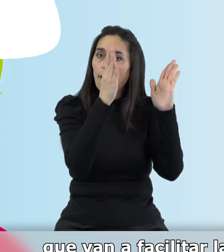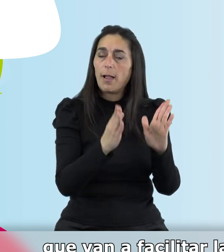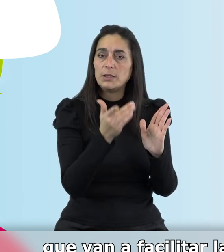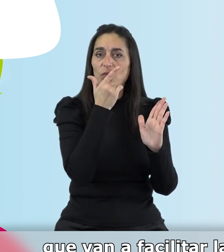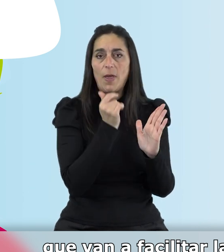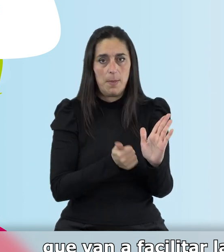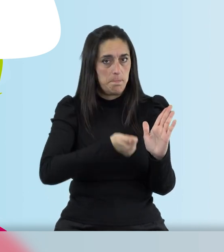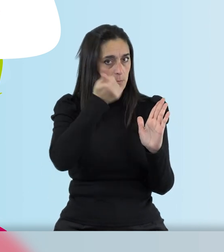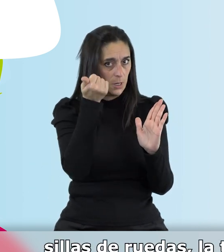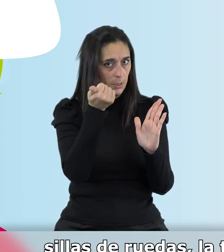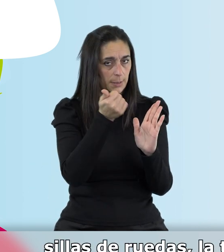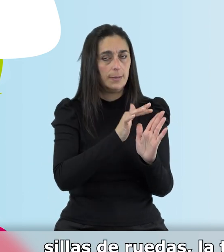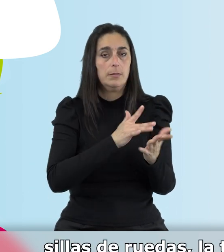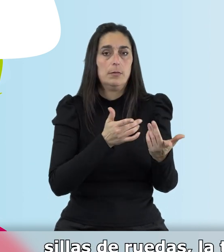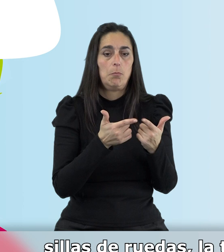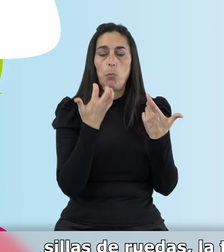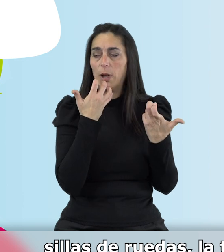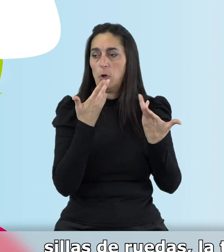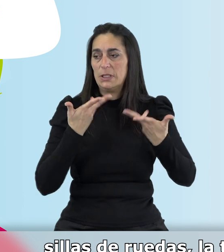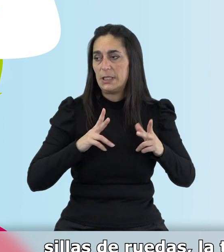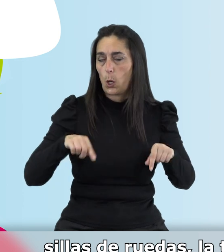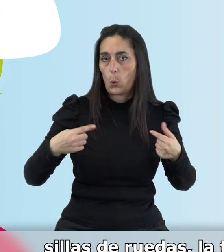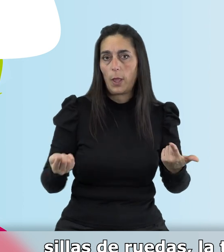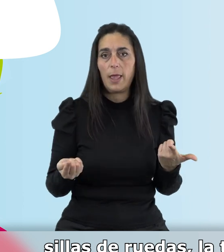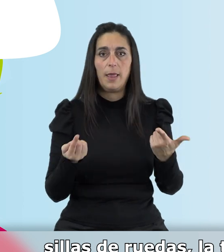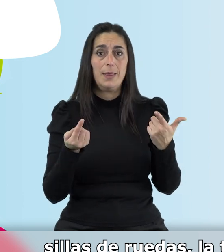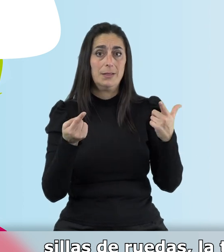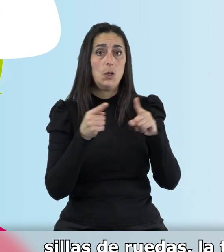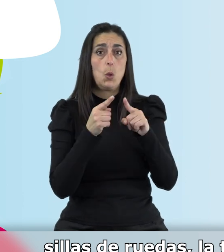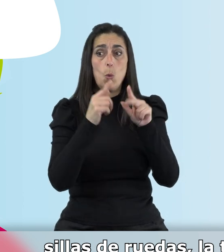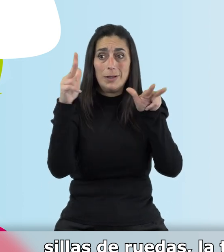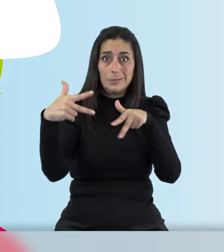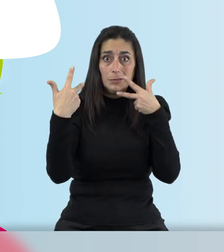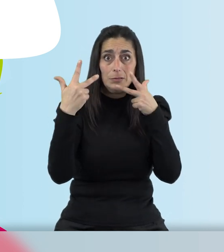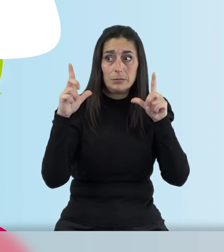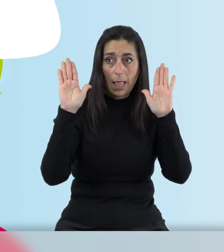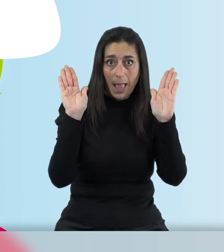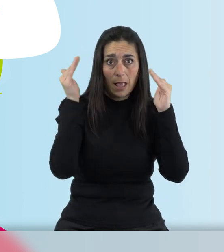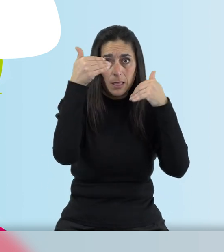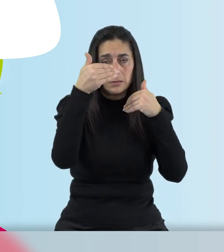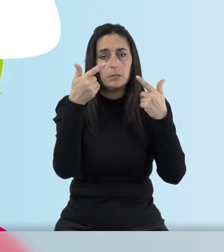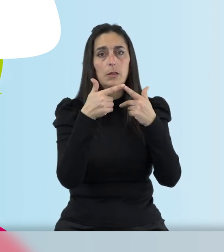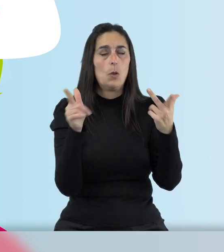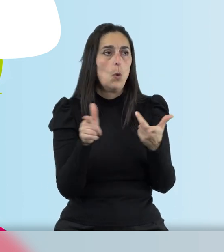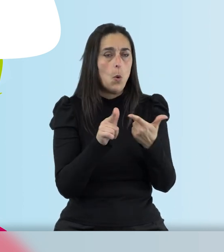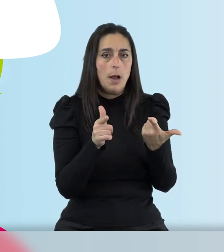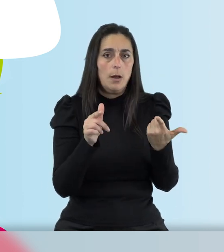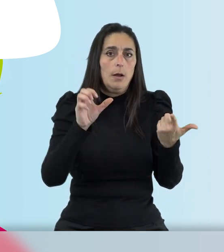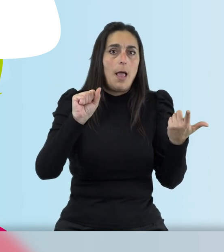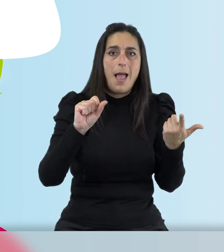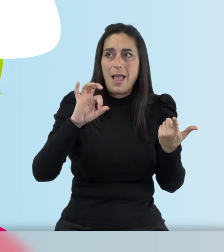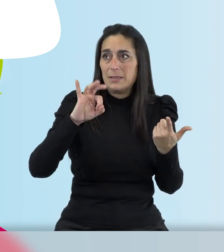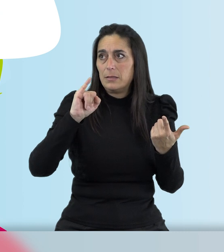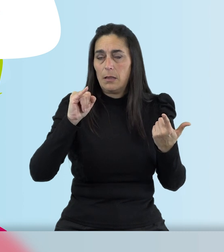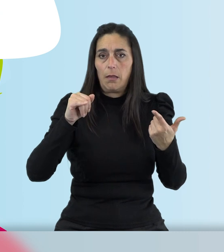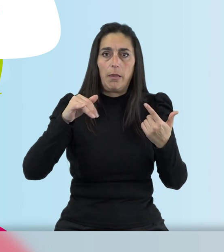personas en sus domicilios, sillas de ruedas, la teleasistencia, teleasistencia avanzada, asideros, bueno,